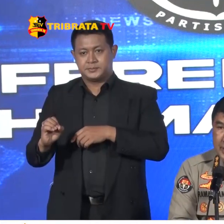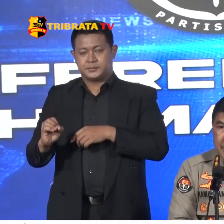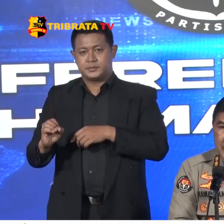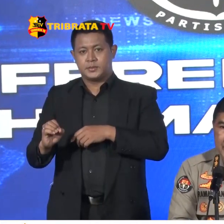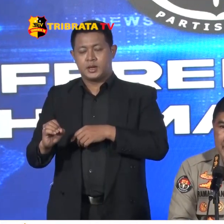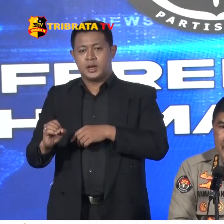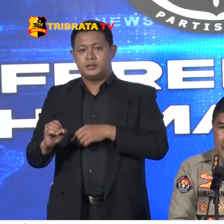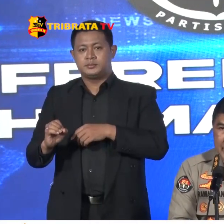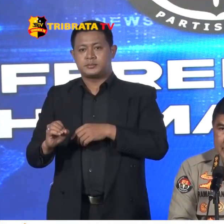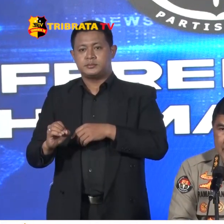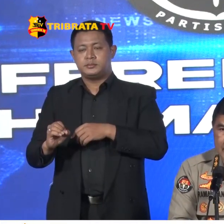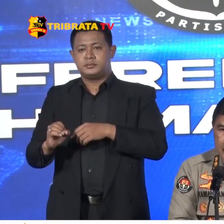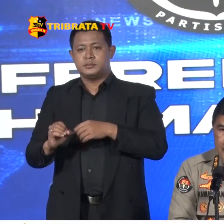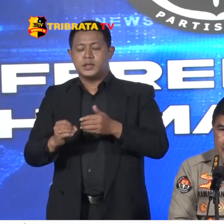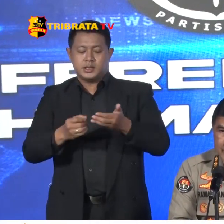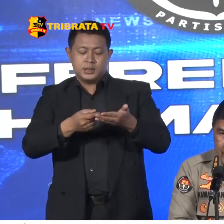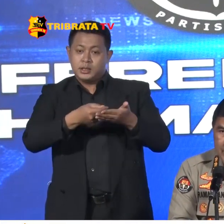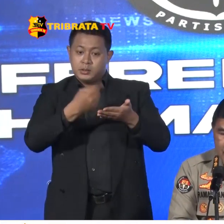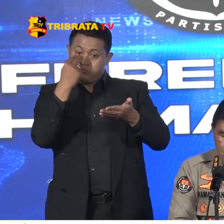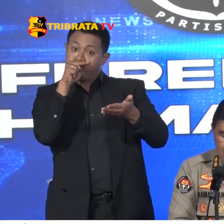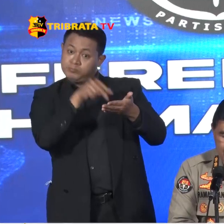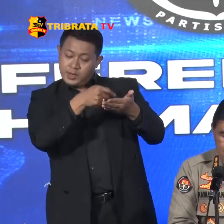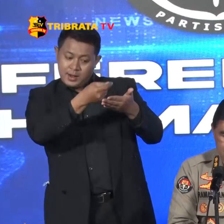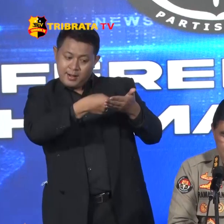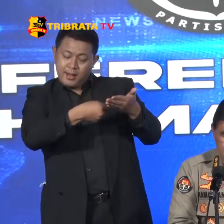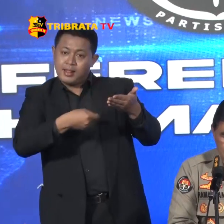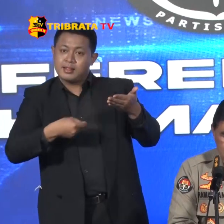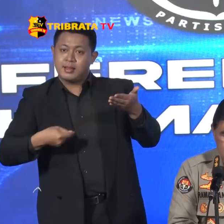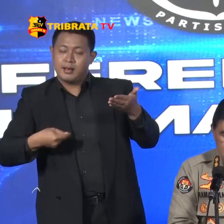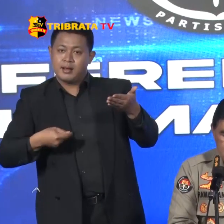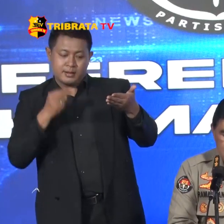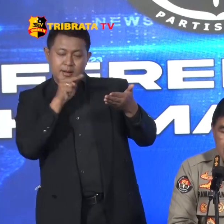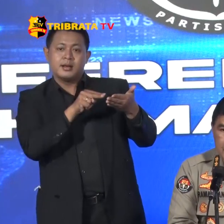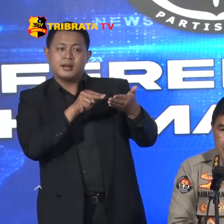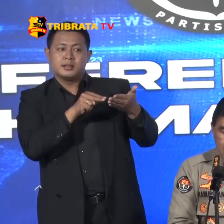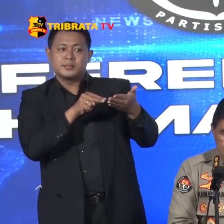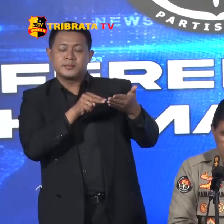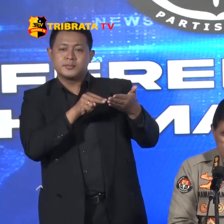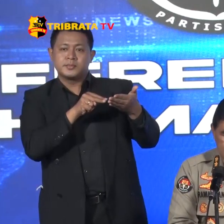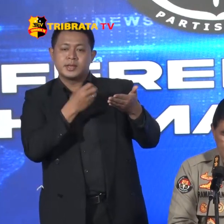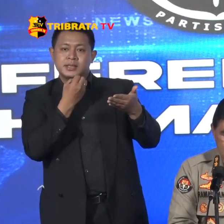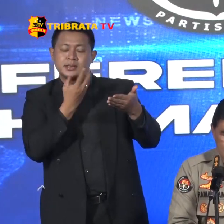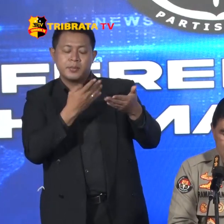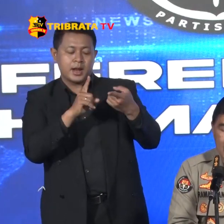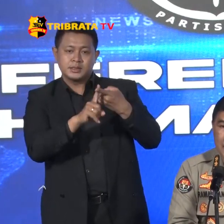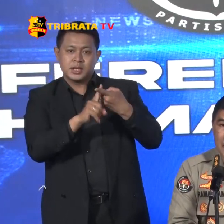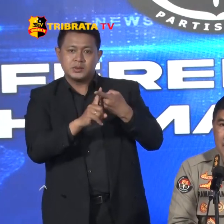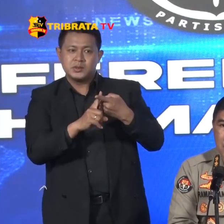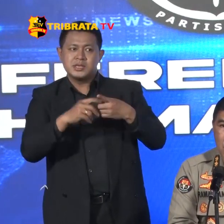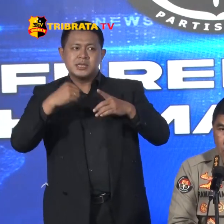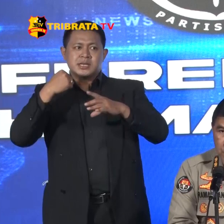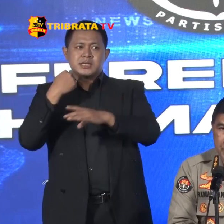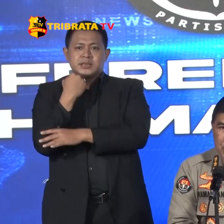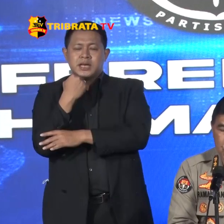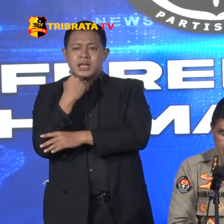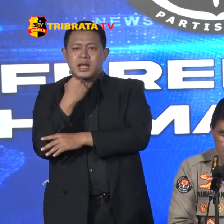Bila dilihat Bila Data-data Tren Gangguan Kamtip Mas Tersebut Disampaikan Pertama Kejahatan